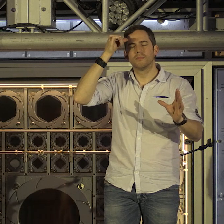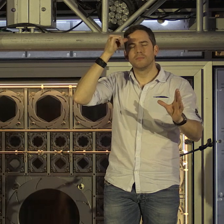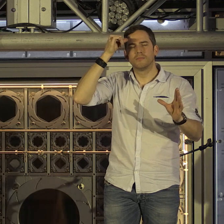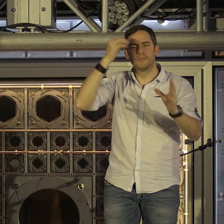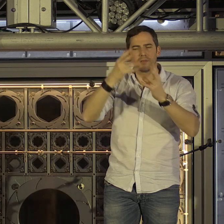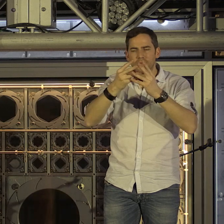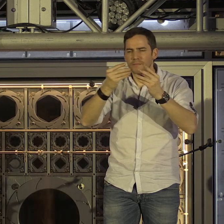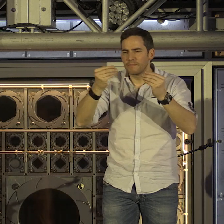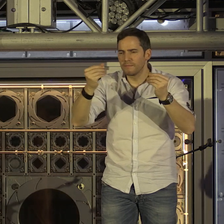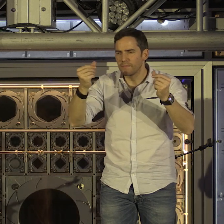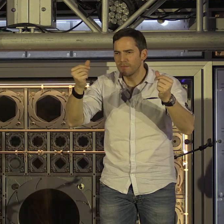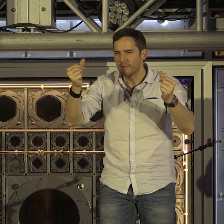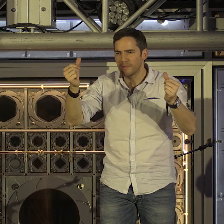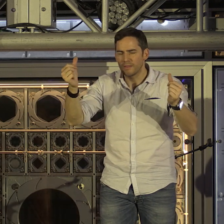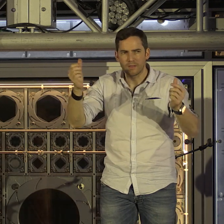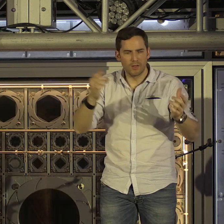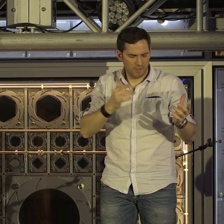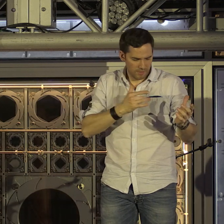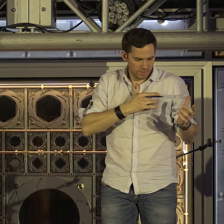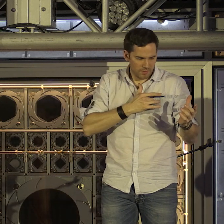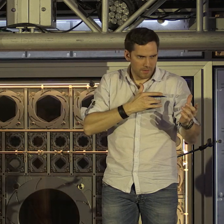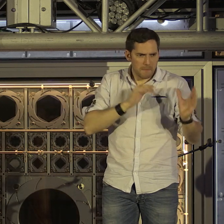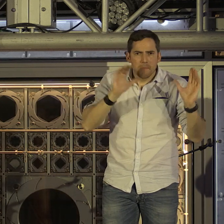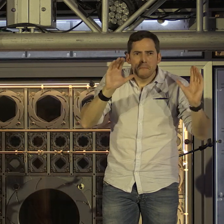Fume le cœur, silencieux comme un œil.